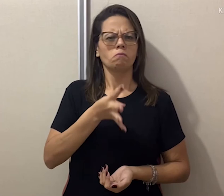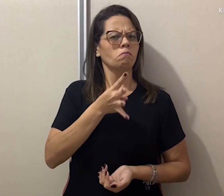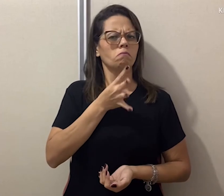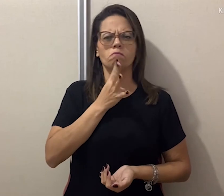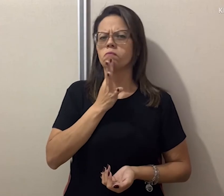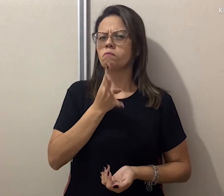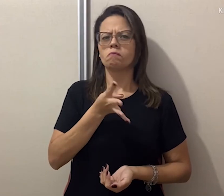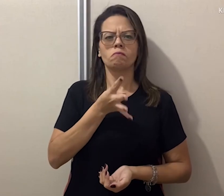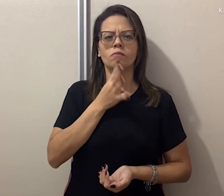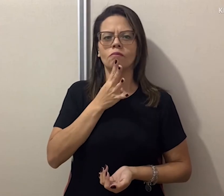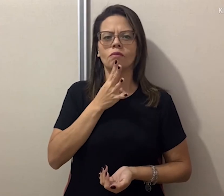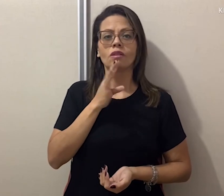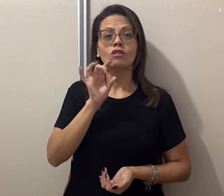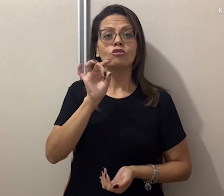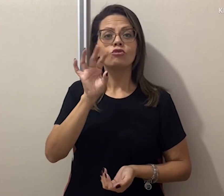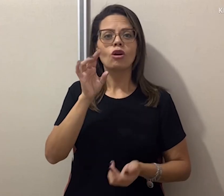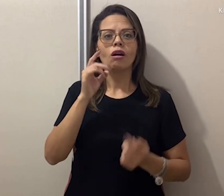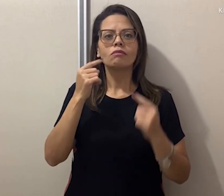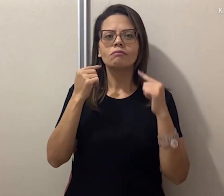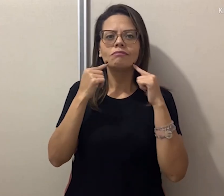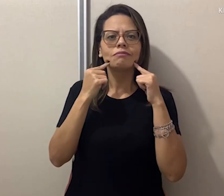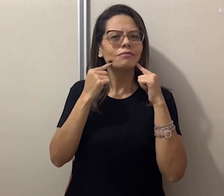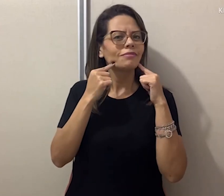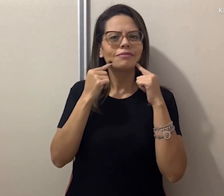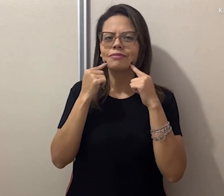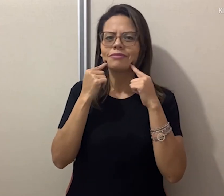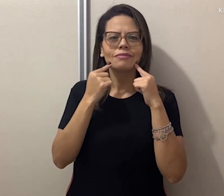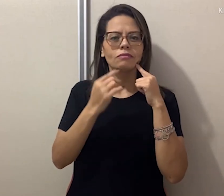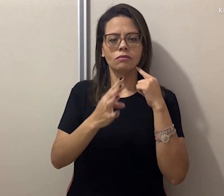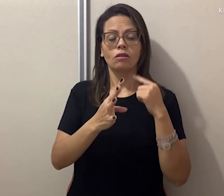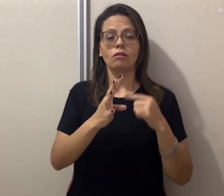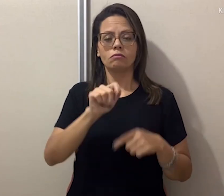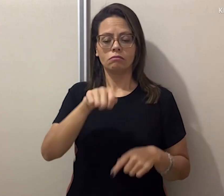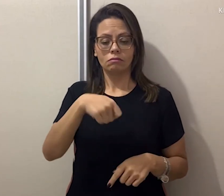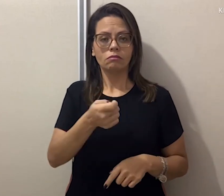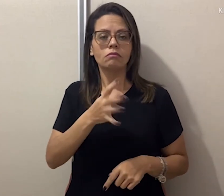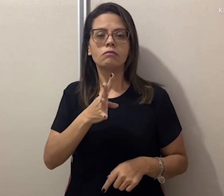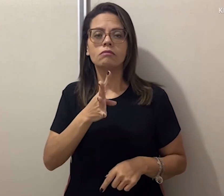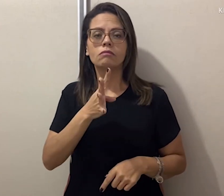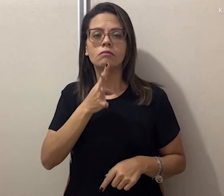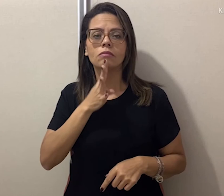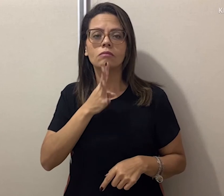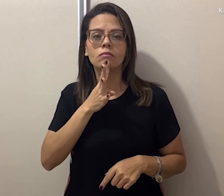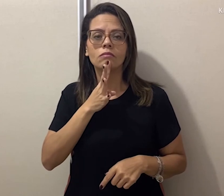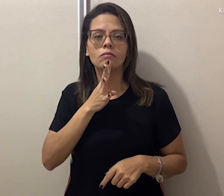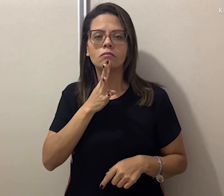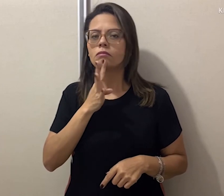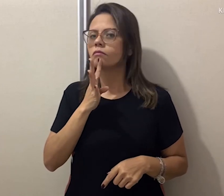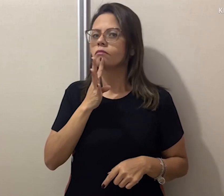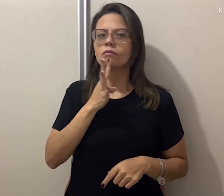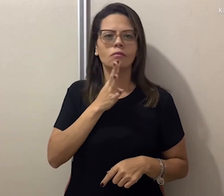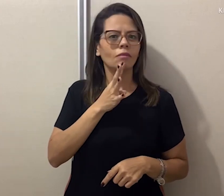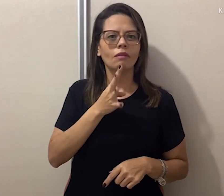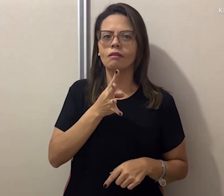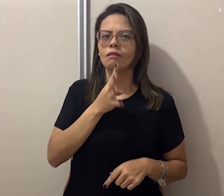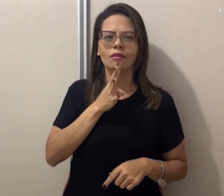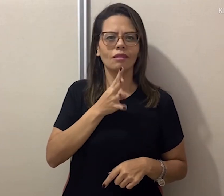não conhecer. Só vê essa alteração aonde? No movimento da cabeça. Olha o sinal conhecer,